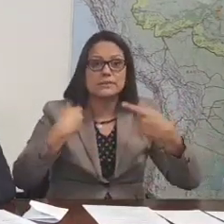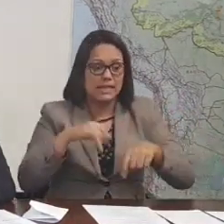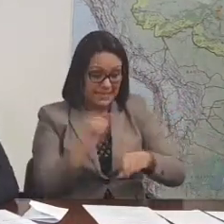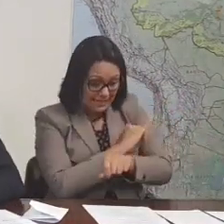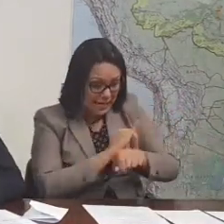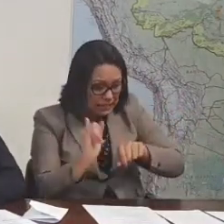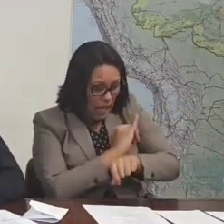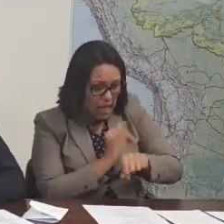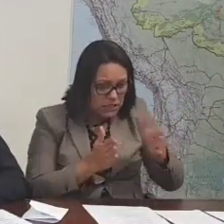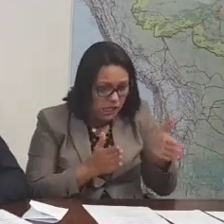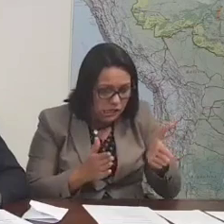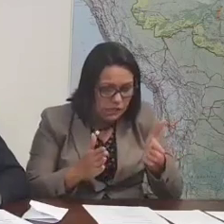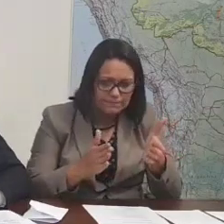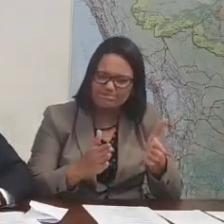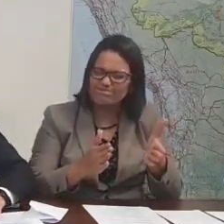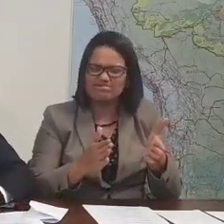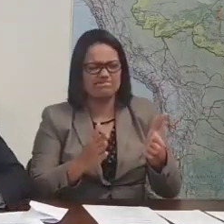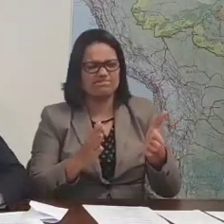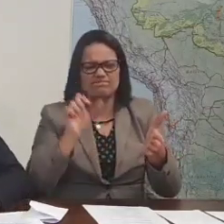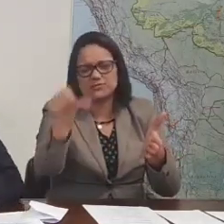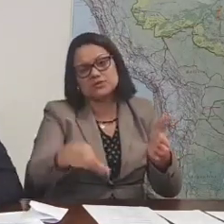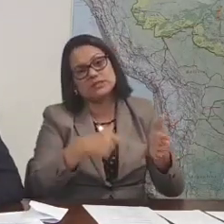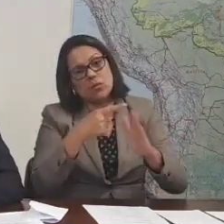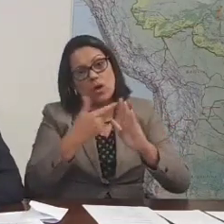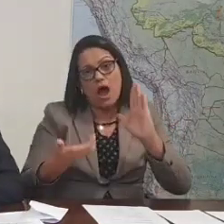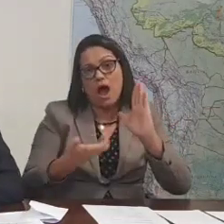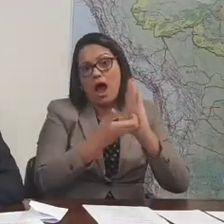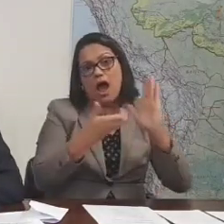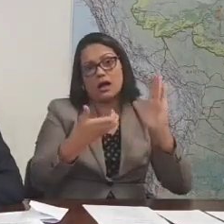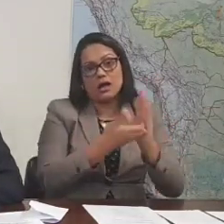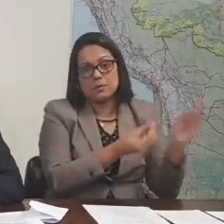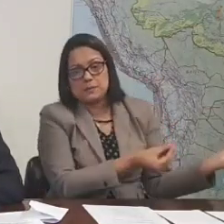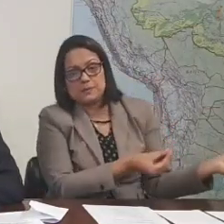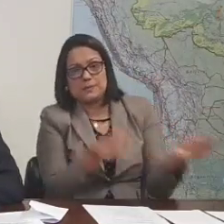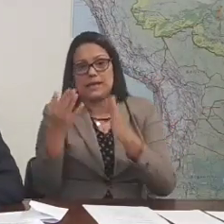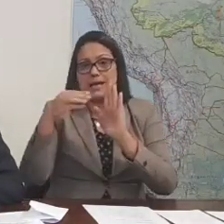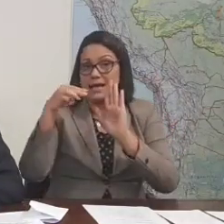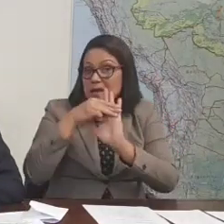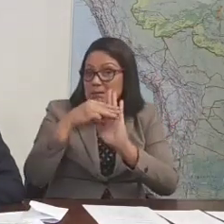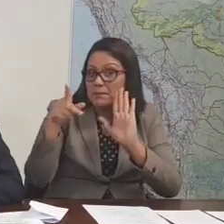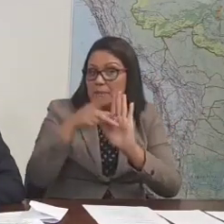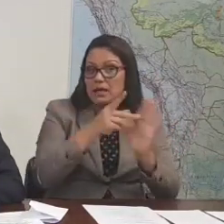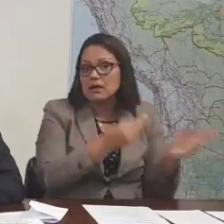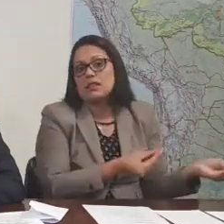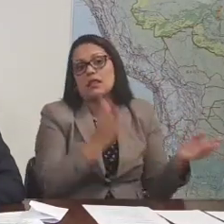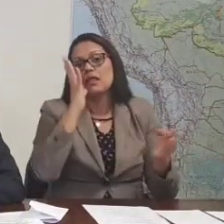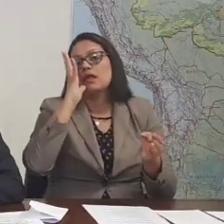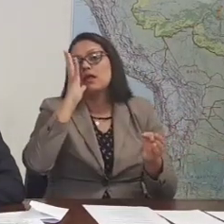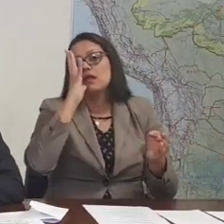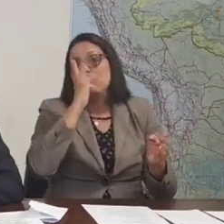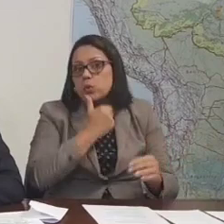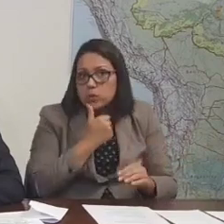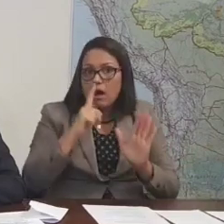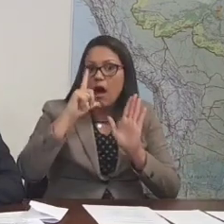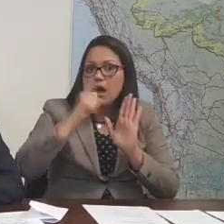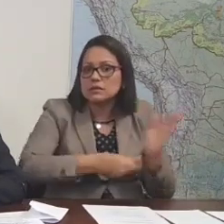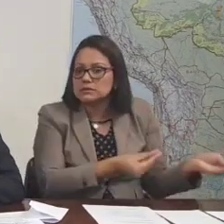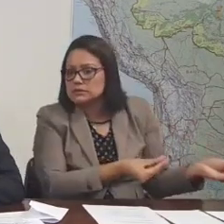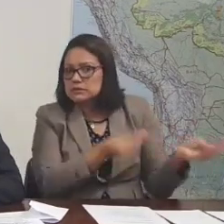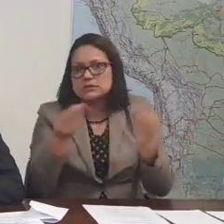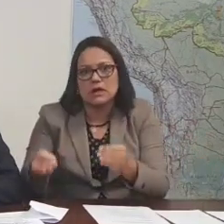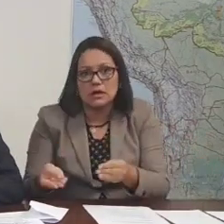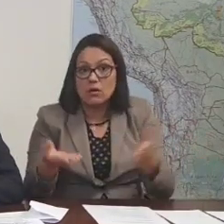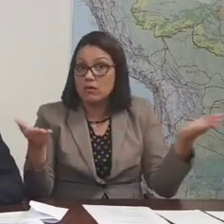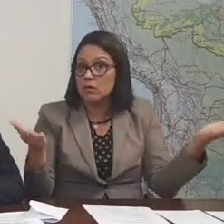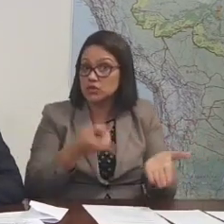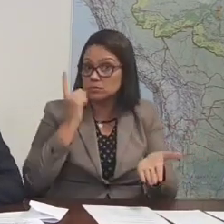estratégia. Por quê? Infelizmente, a Câmara está mandando muito tarde as medidas provisórias para o Senado. Hoje, tínhamos